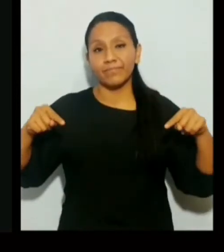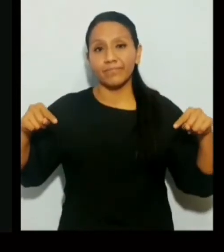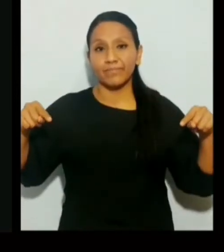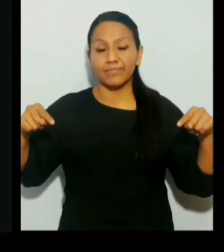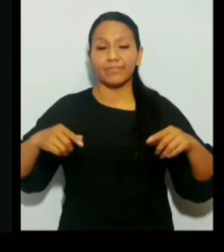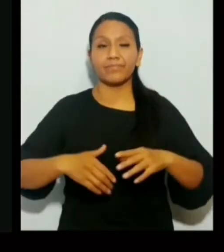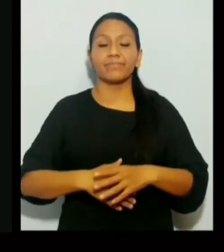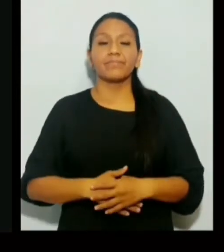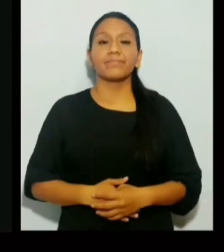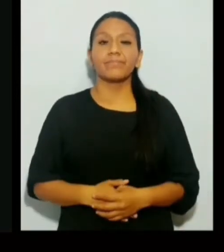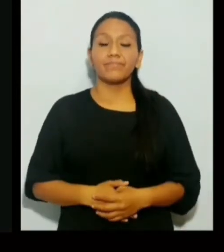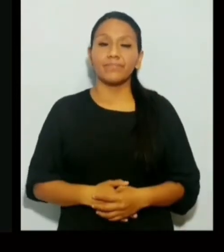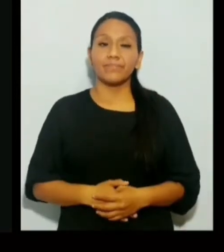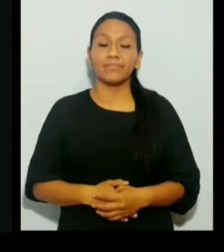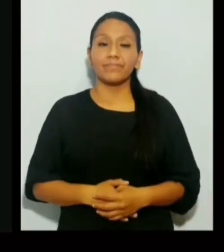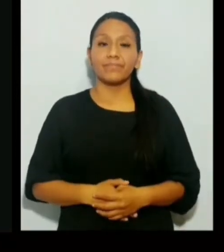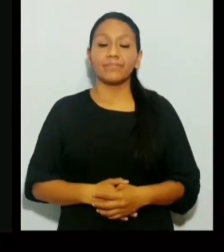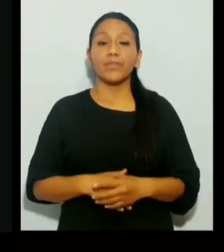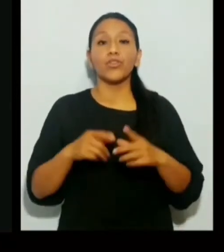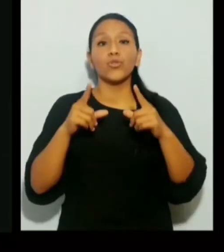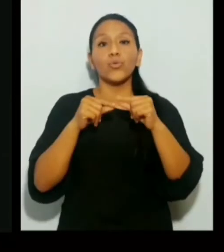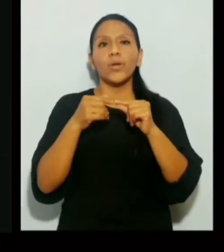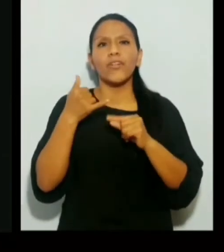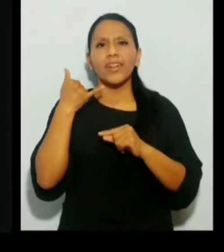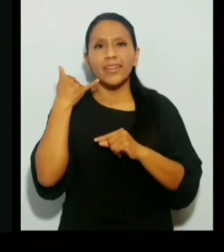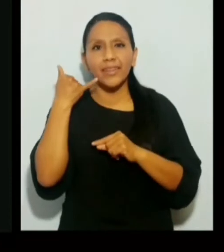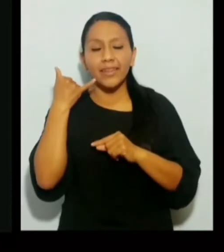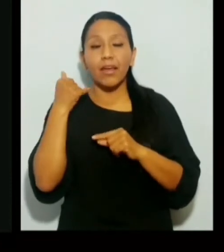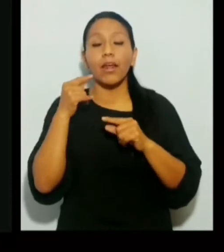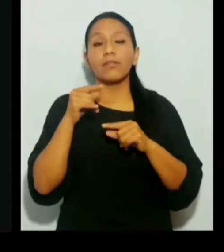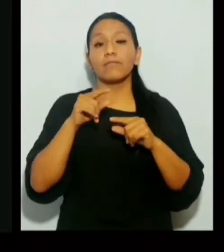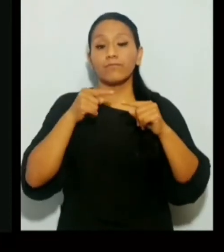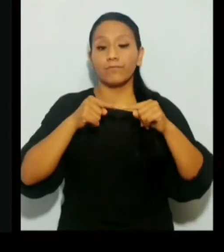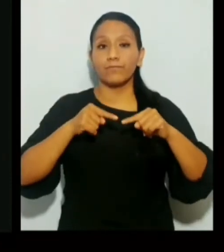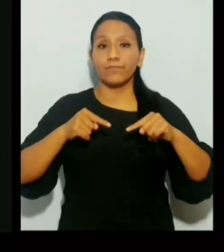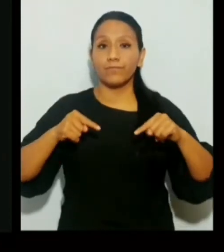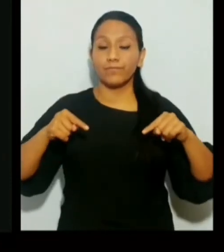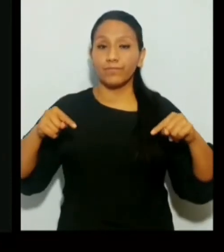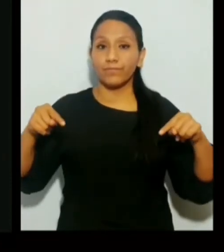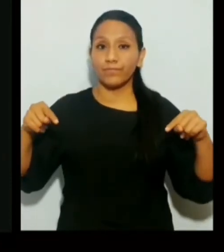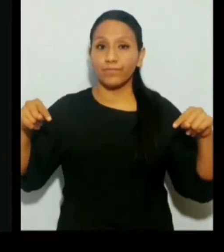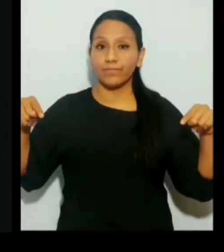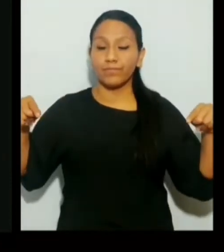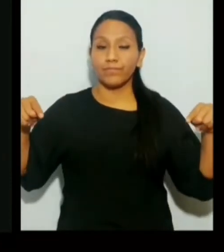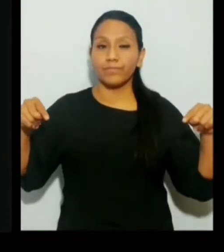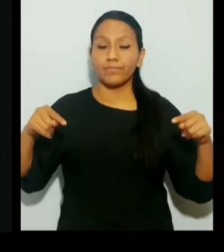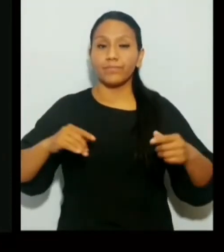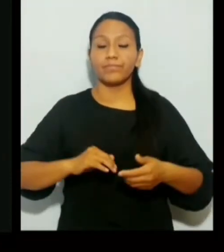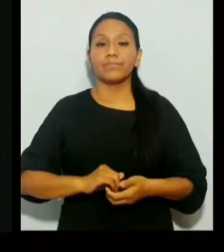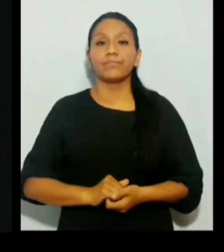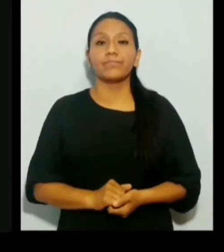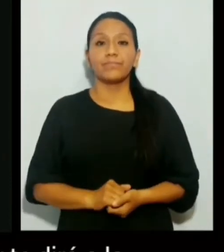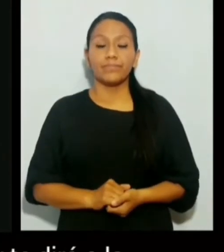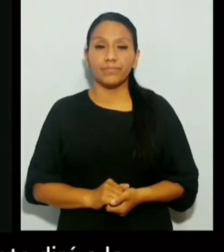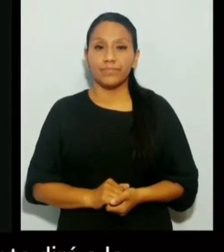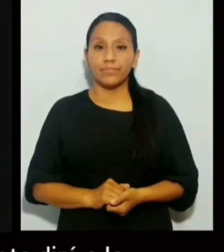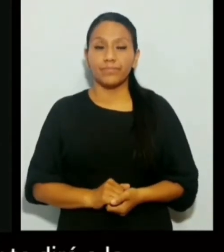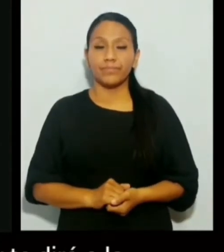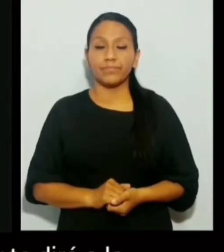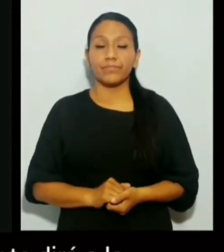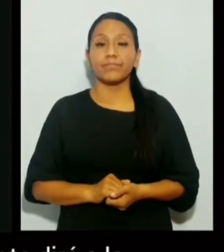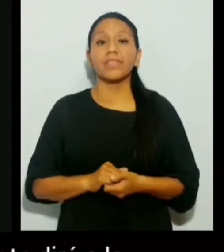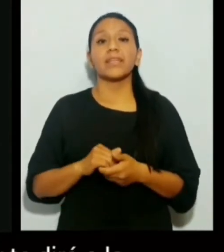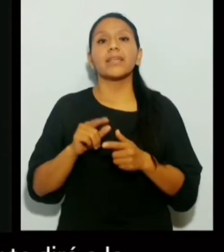.unlp. Nuestro teléfono es el 221-423-6593